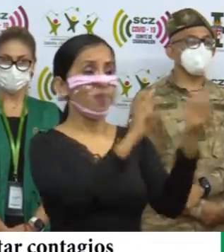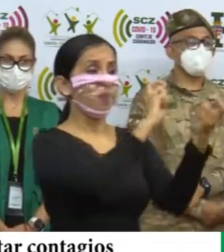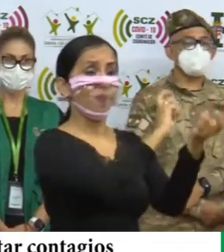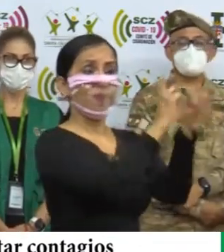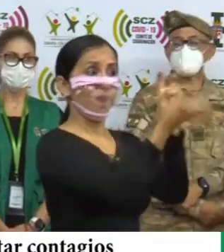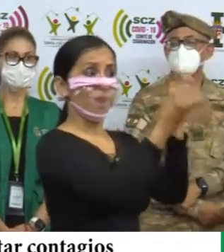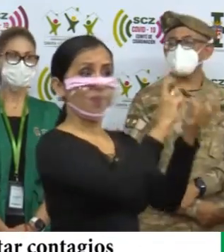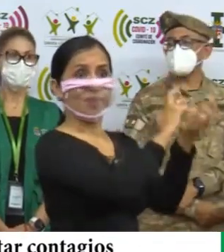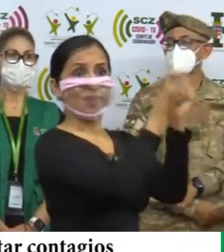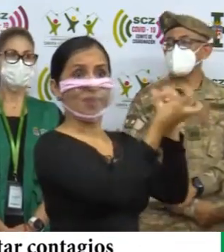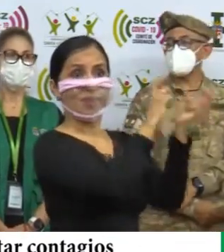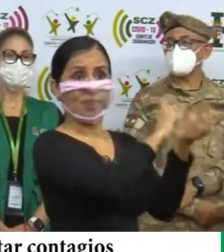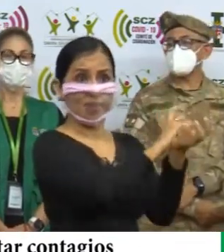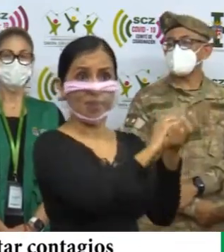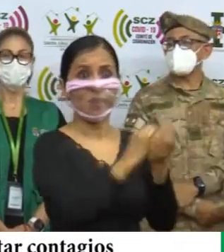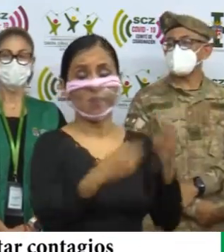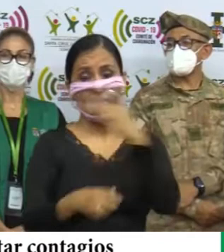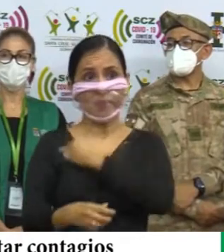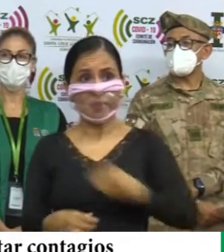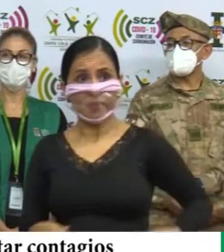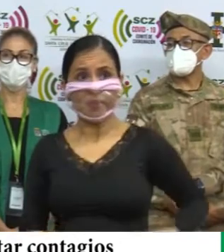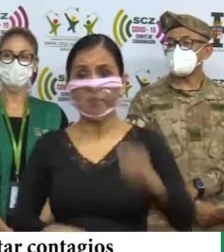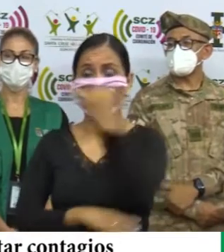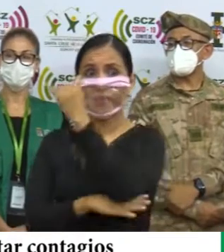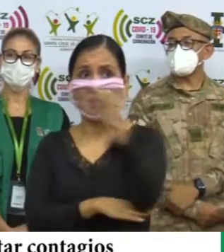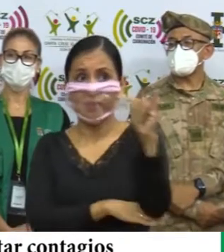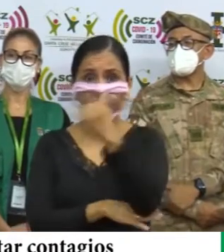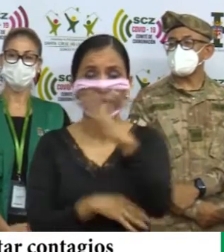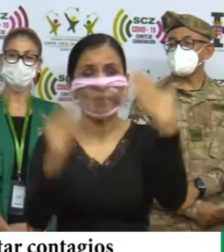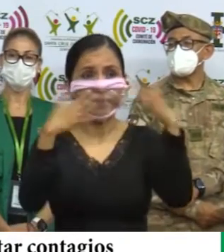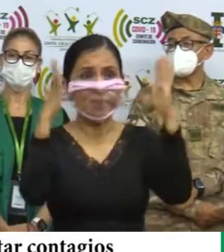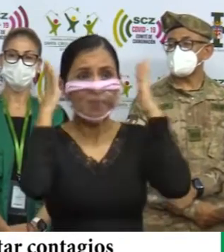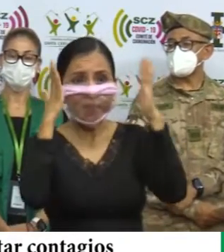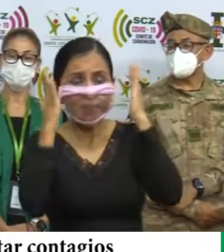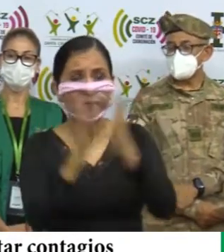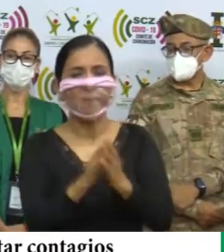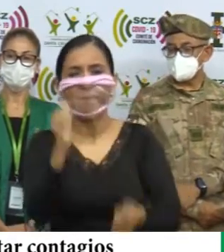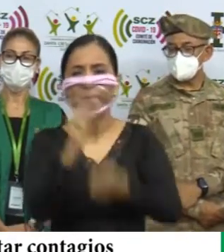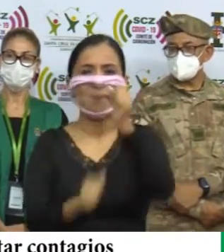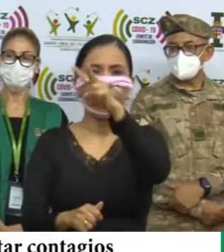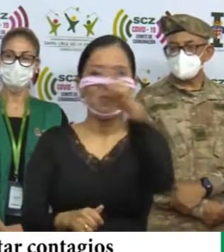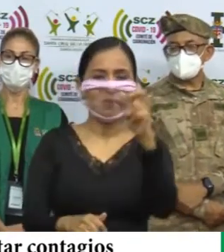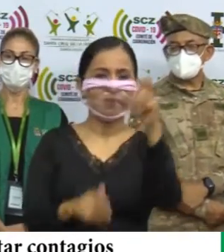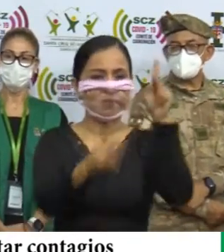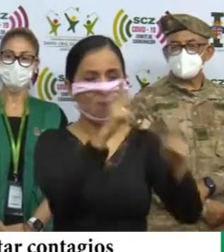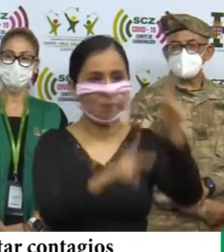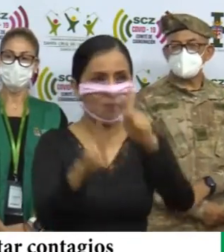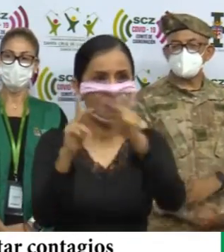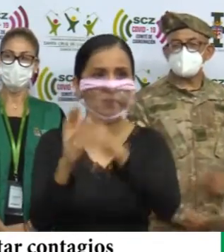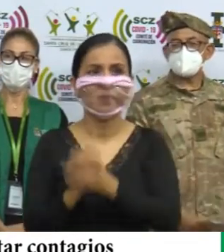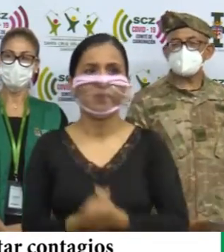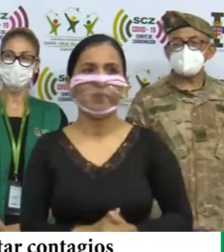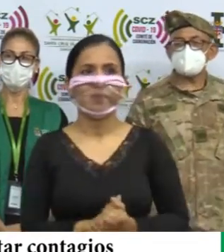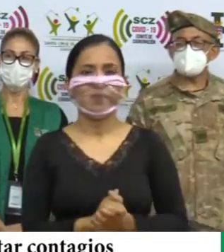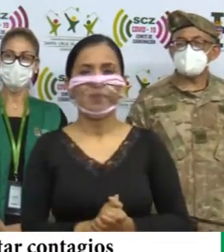Okinawa y en el municipio de Yapacaní habiendo atendido más de 200 personas tenemos